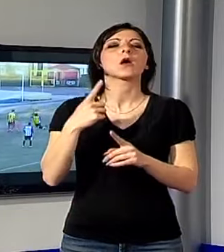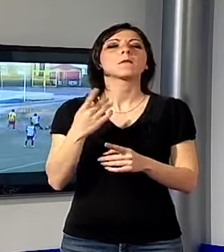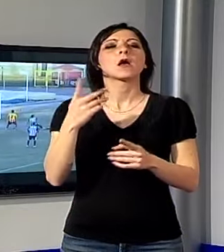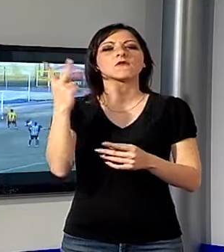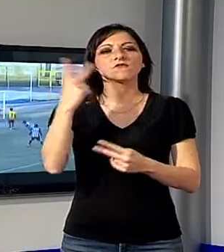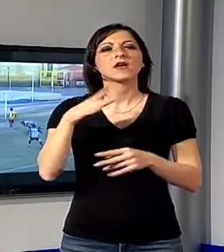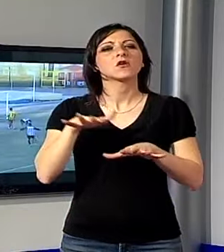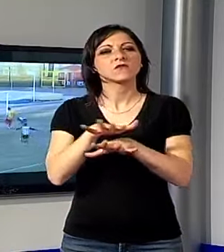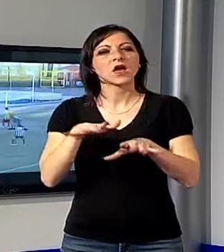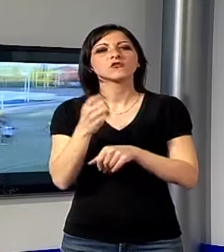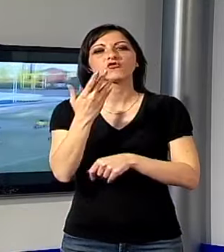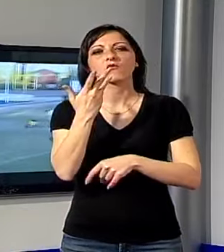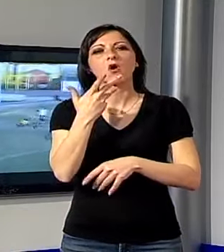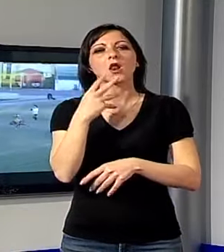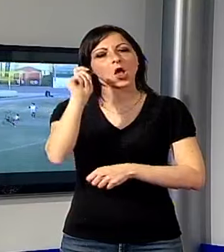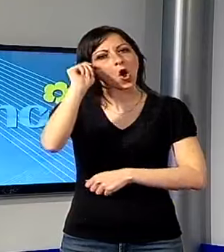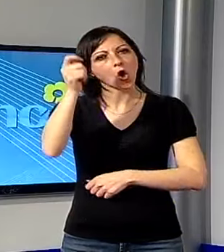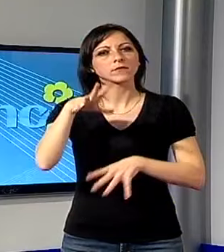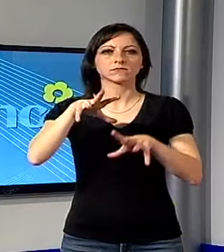vogliono onorare l'impegno.